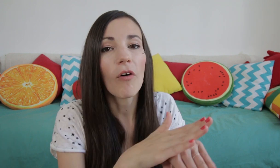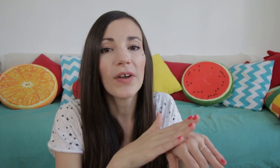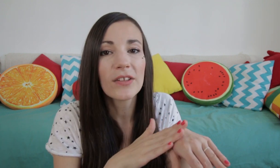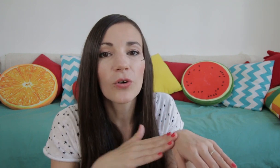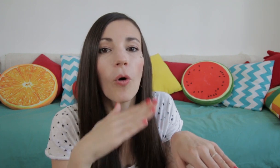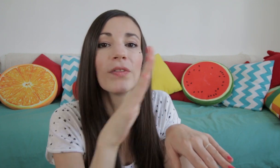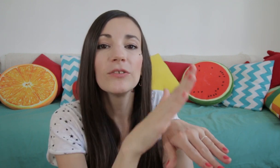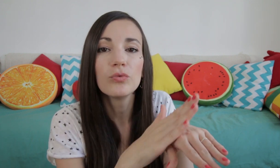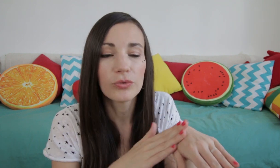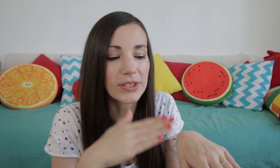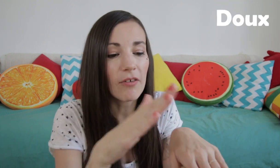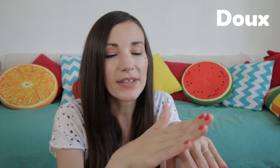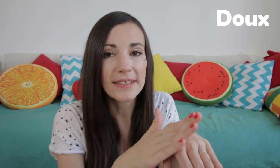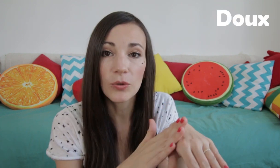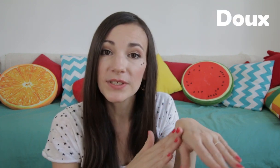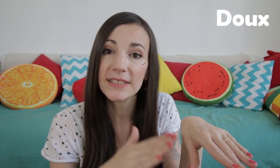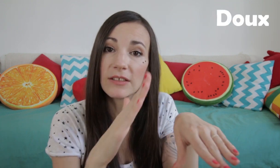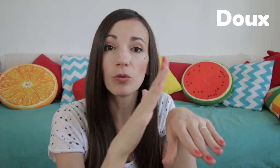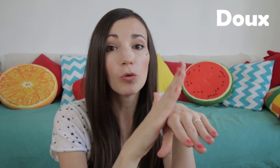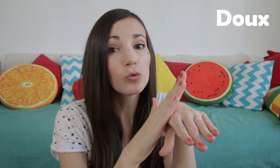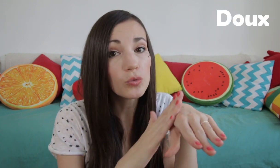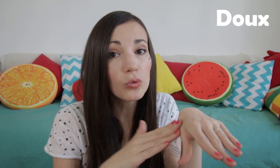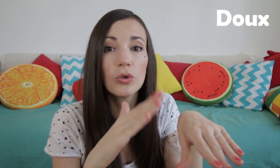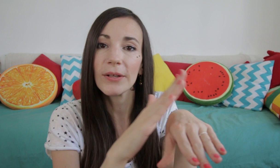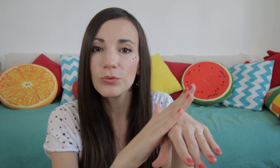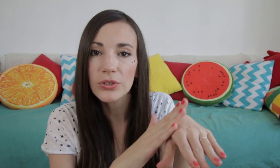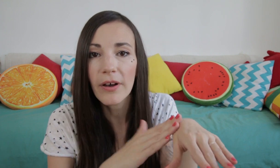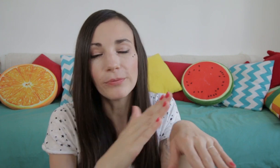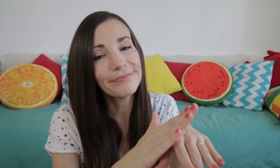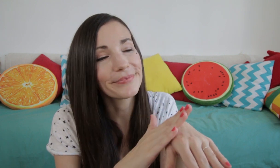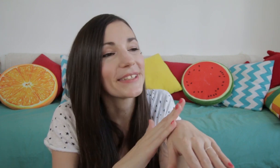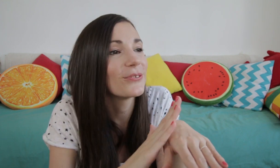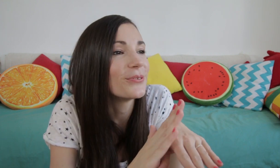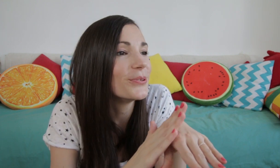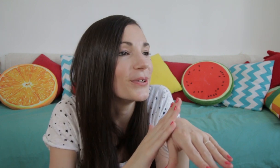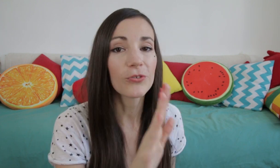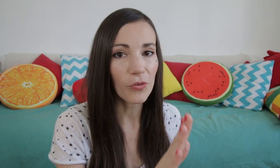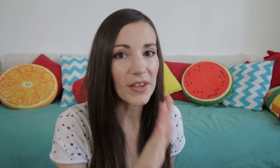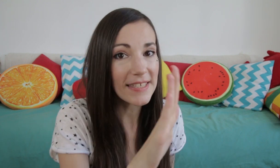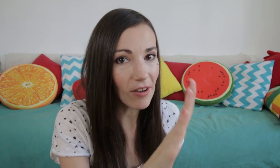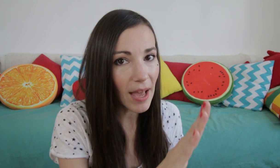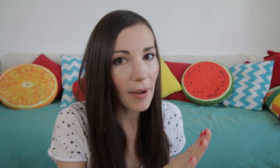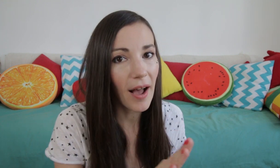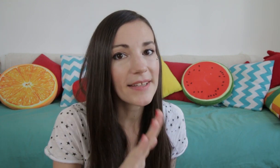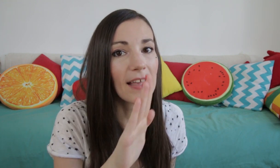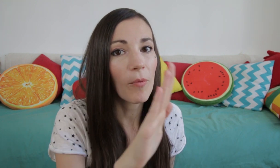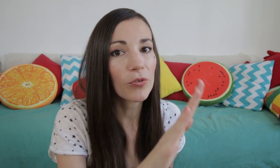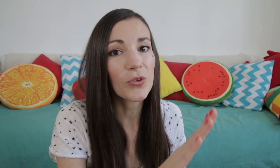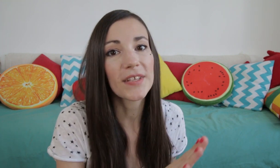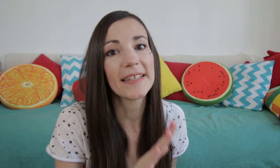en fait qu'on est doux. Donc ça en fait c'est aussi le mot doux de la douceur. C'est tout. Quand on le fait sans la main, ça montre que c'est une